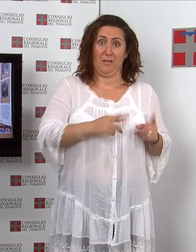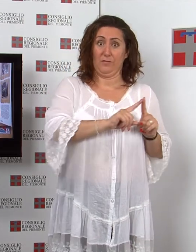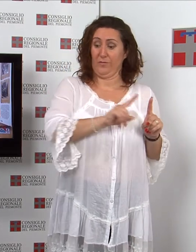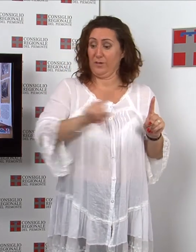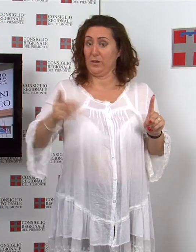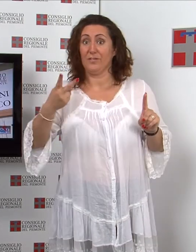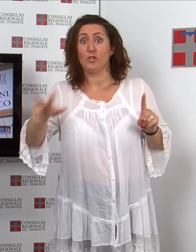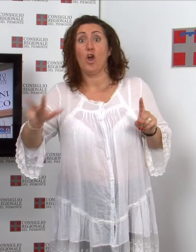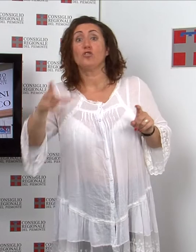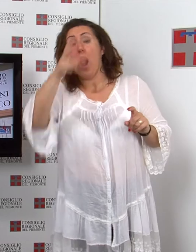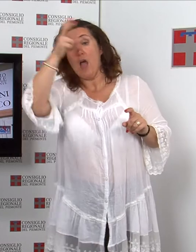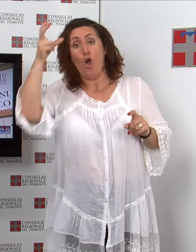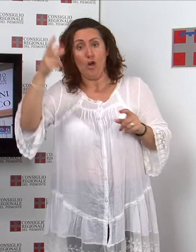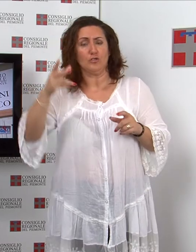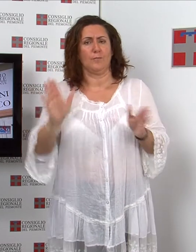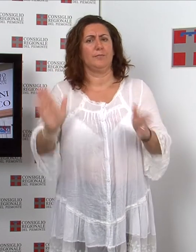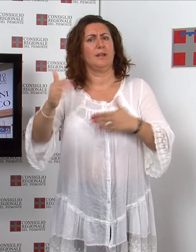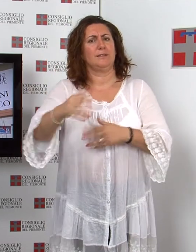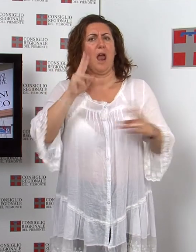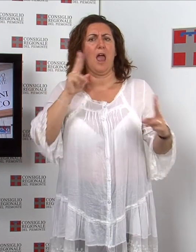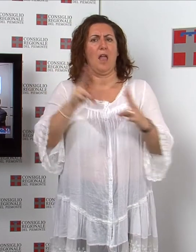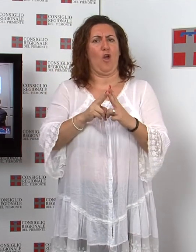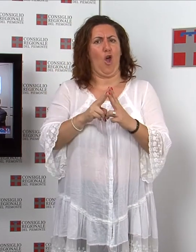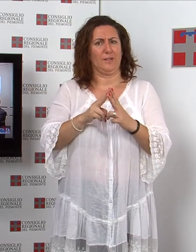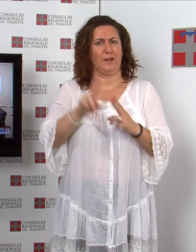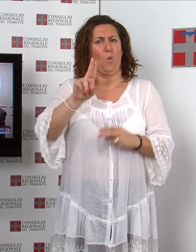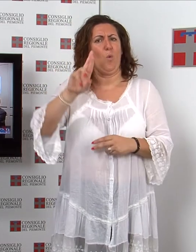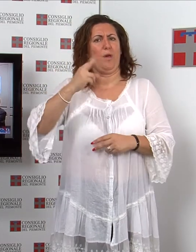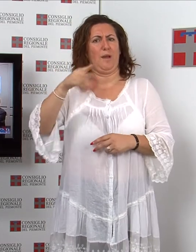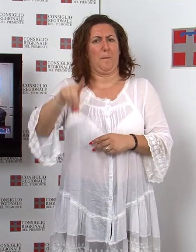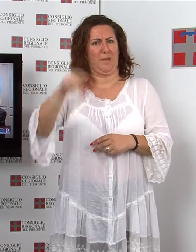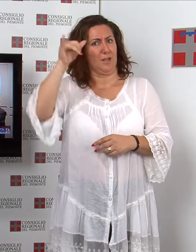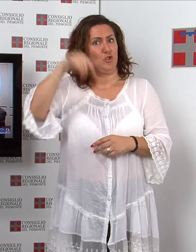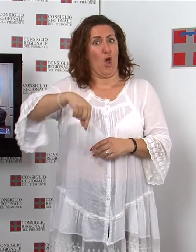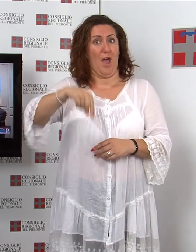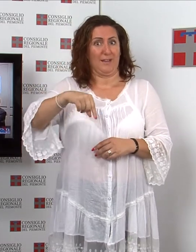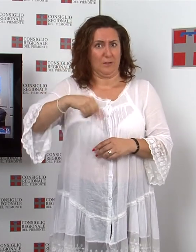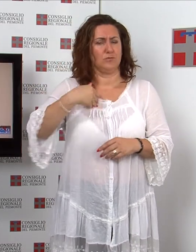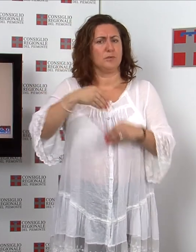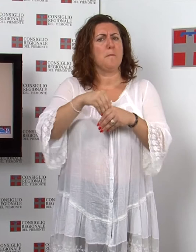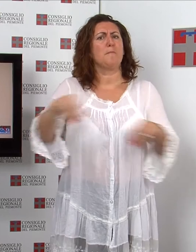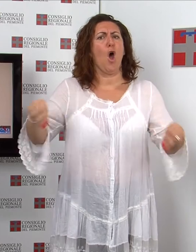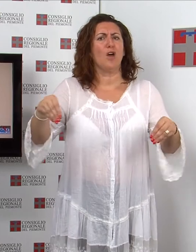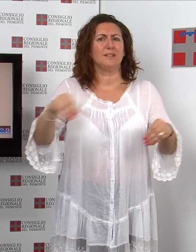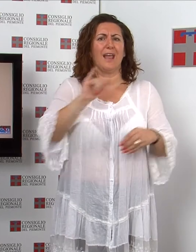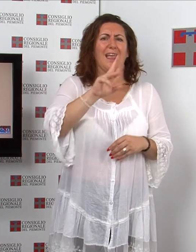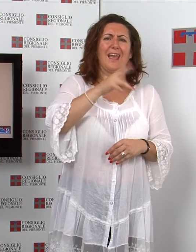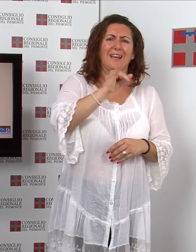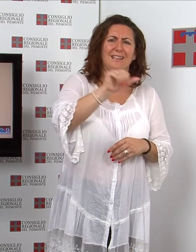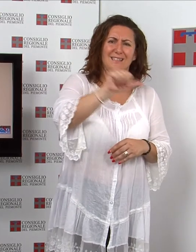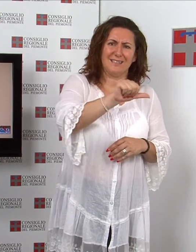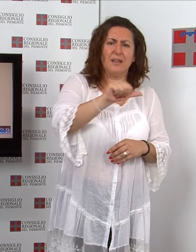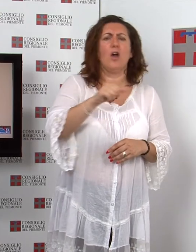Incontri dell'Ufficio Relazioni con il Pubblico del Consiglio regionale del Piemonte a Torino La mostra Le Iris tra botanica e storia,